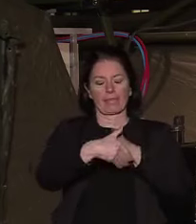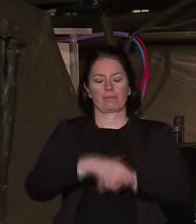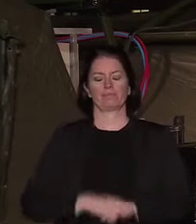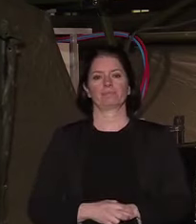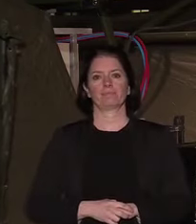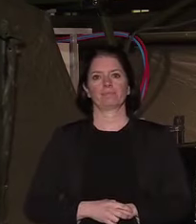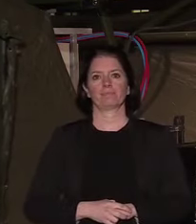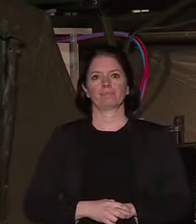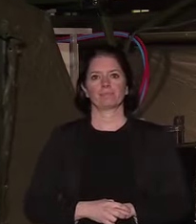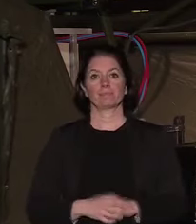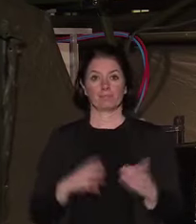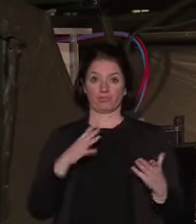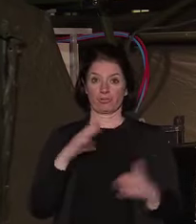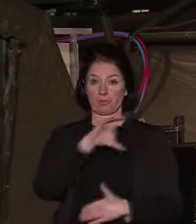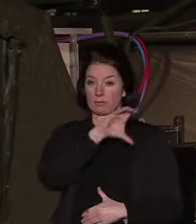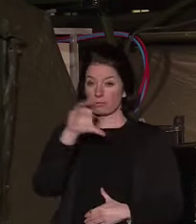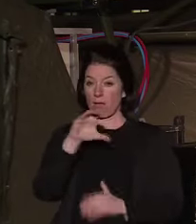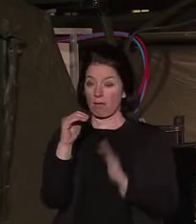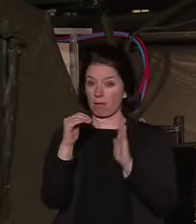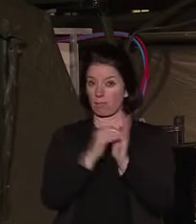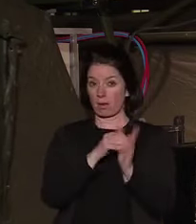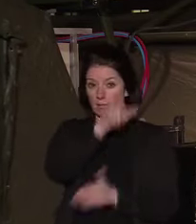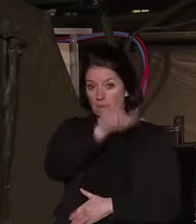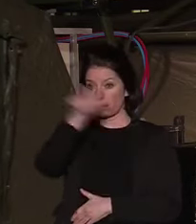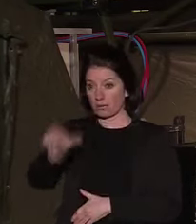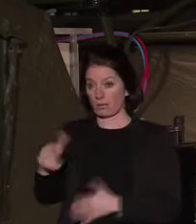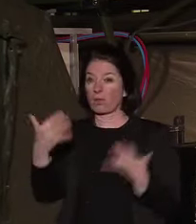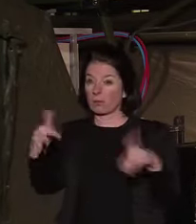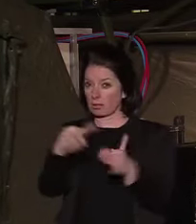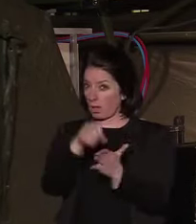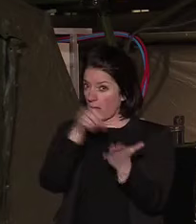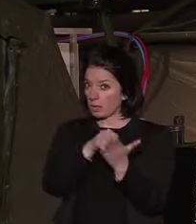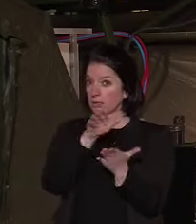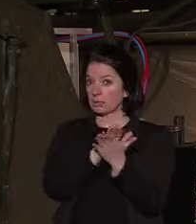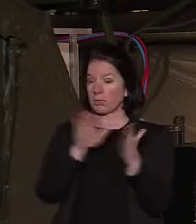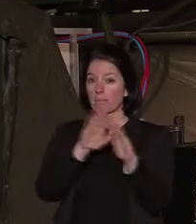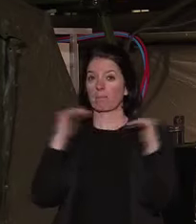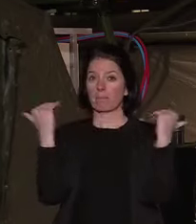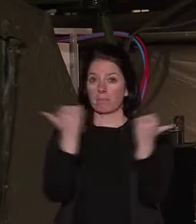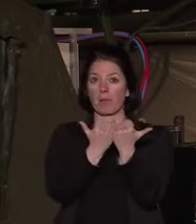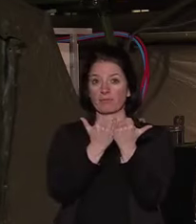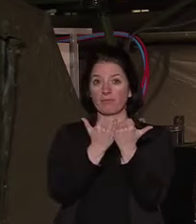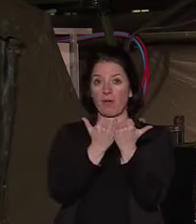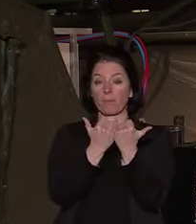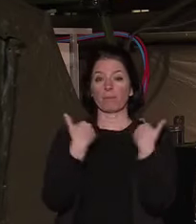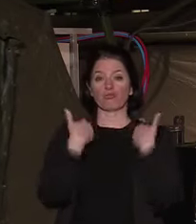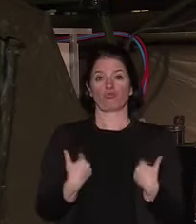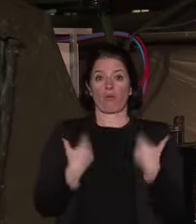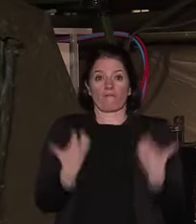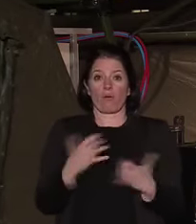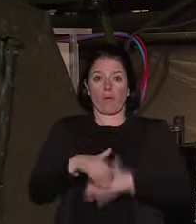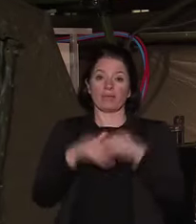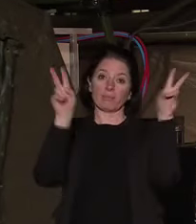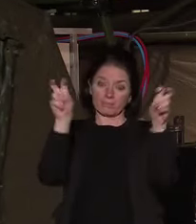Plus de 100 000 d'entre vous se sont engagés sur la plateforme Je veux aider pour, là aussi, à leur